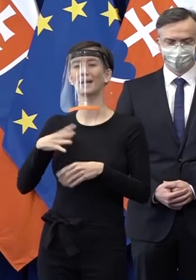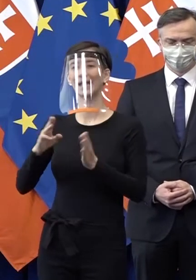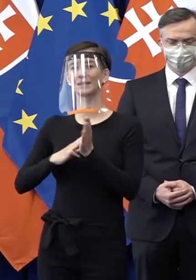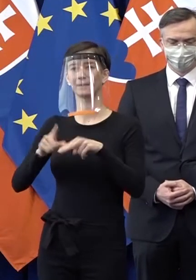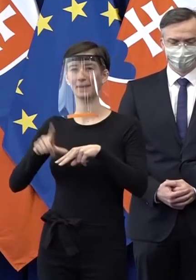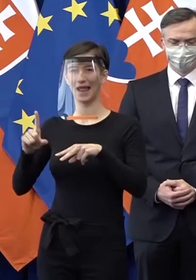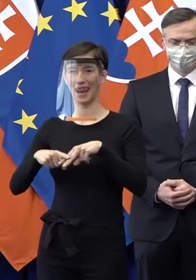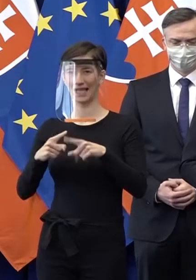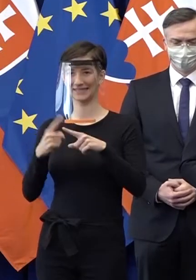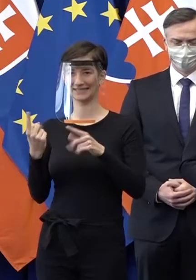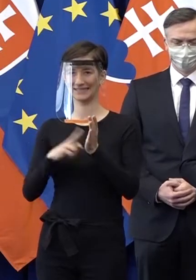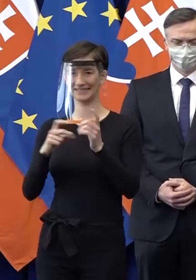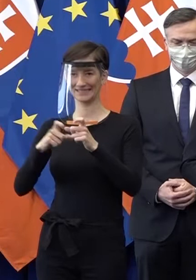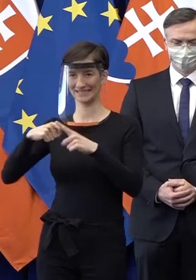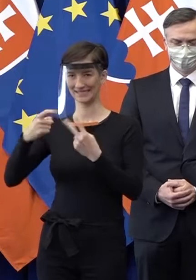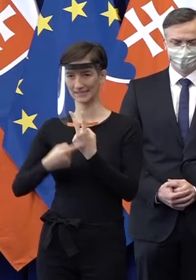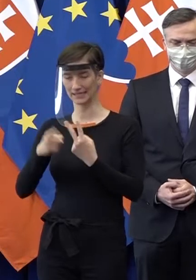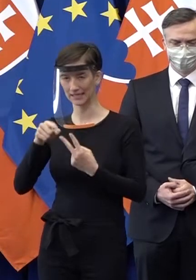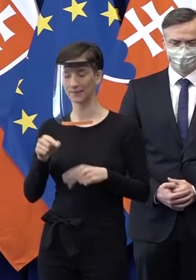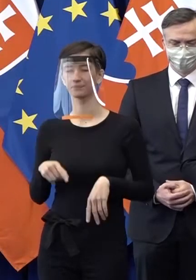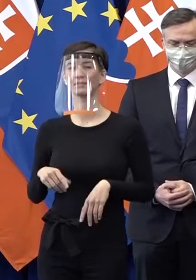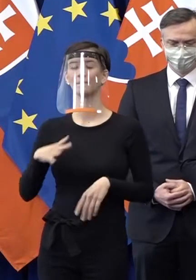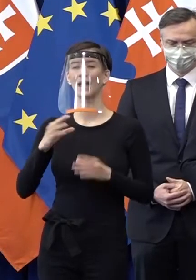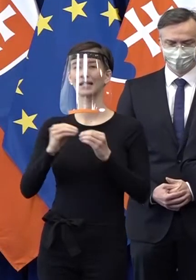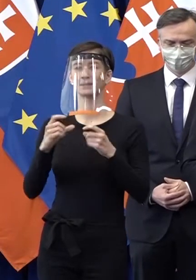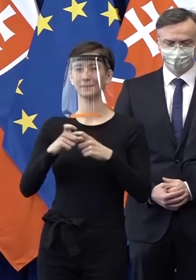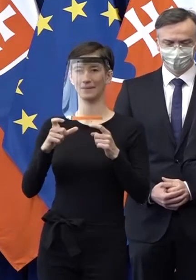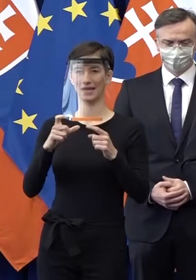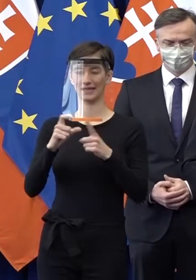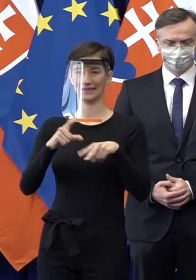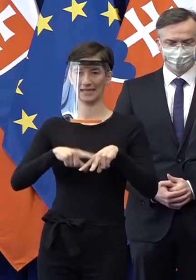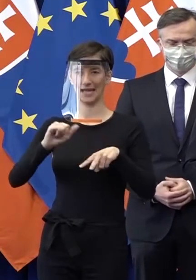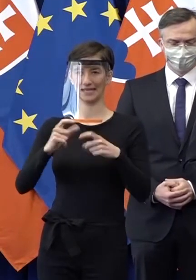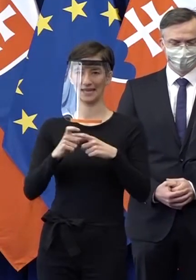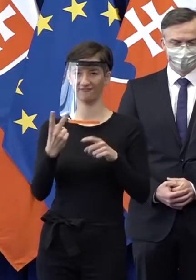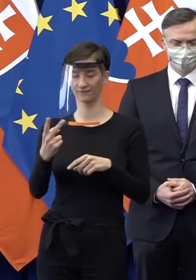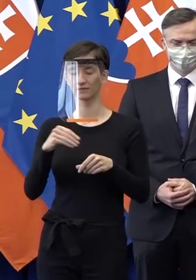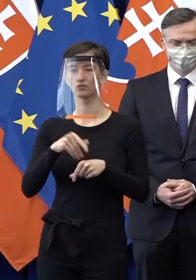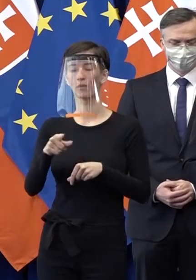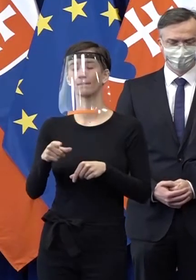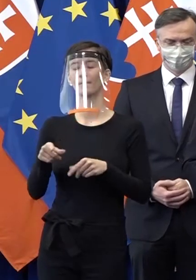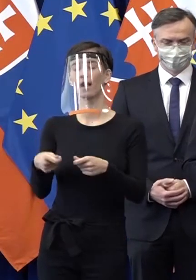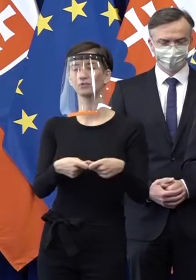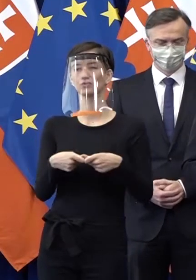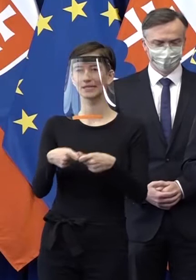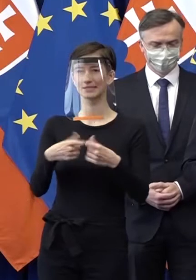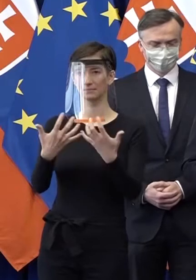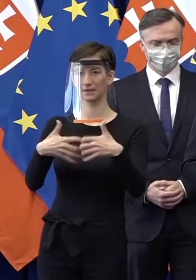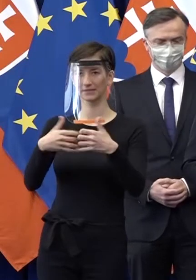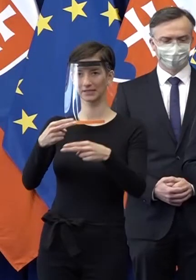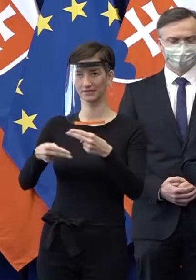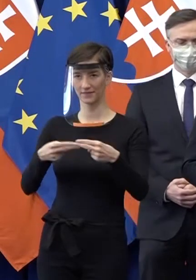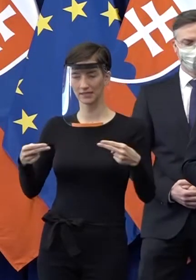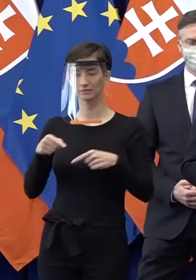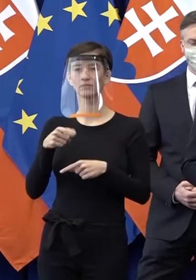pán Királ Varga, RUZ, pán Beliajel, ktorý je asociácia priemyselných zväzov a pán